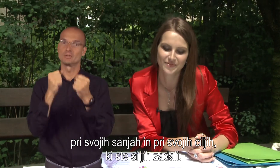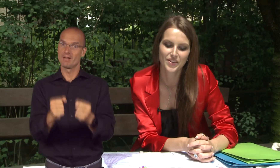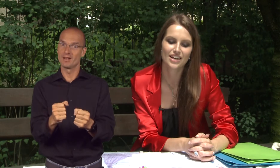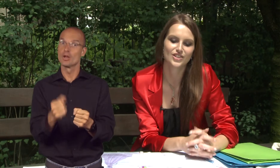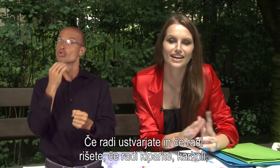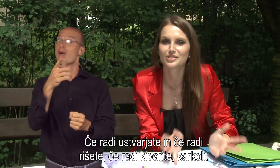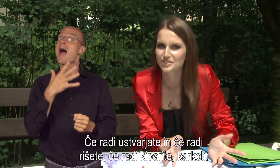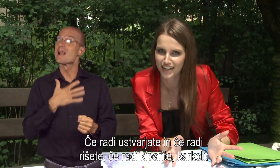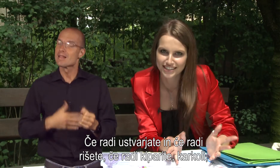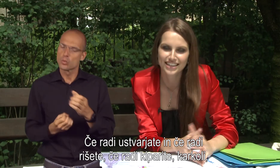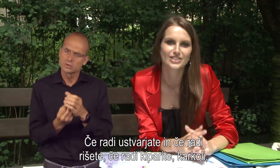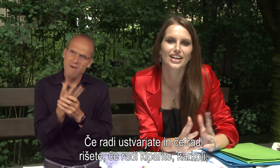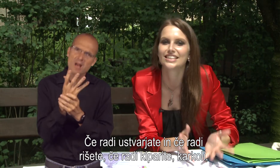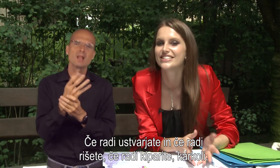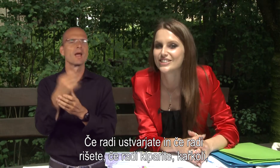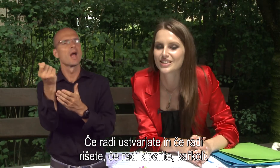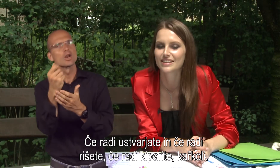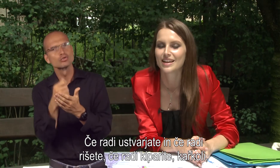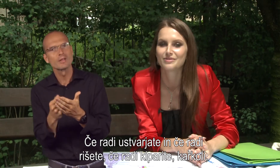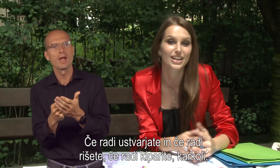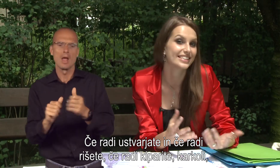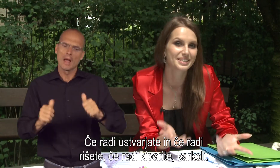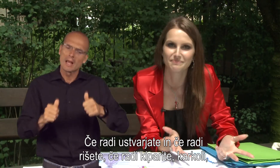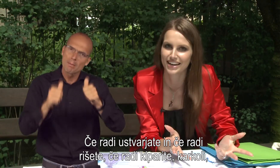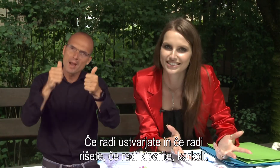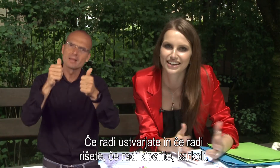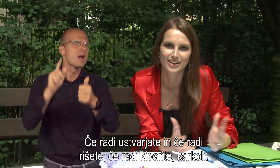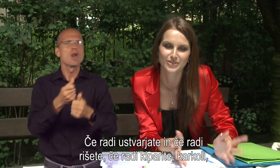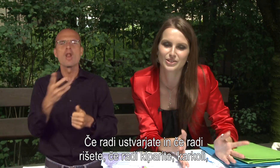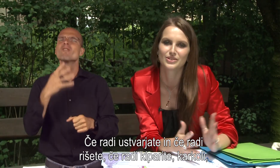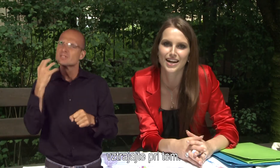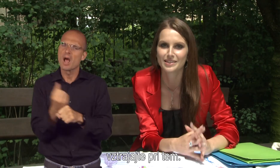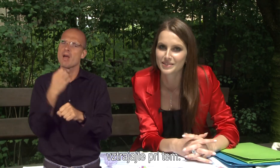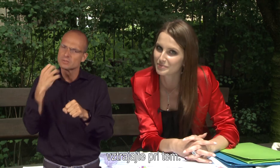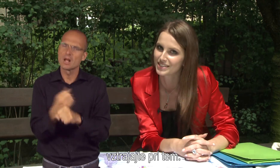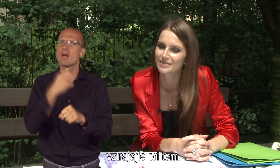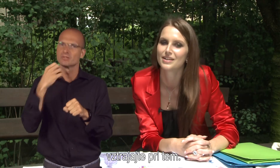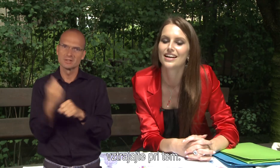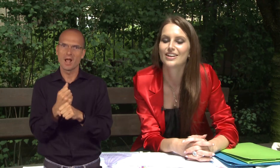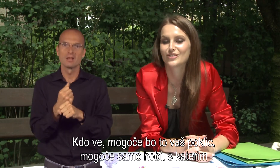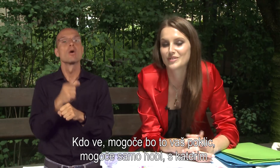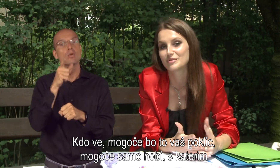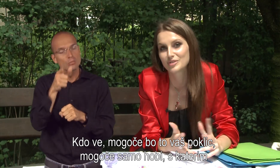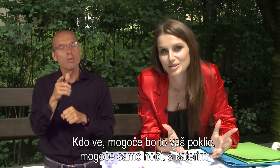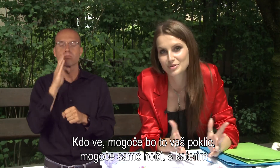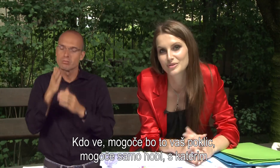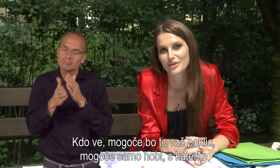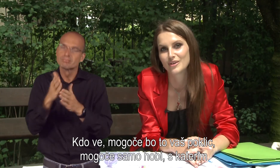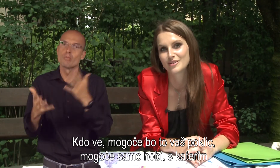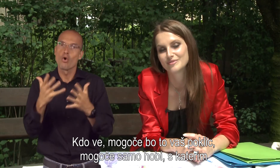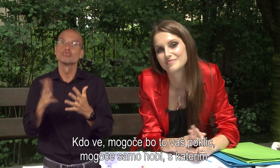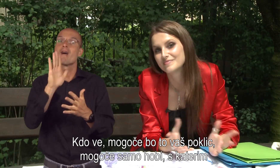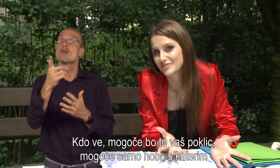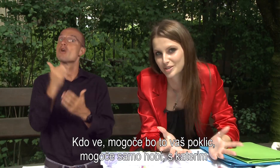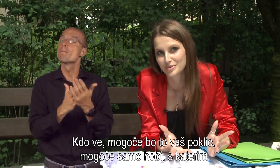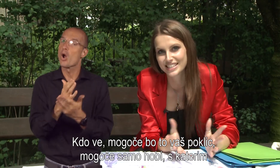zadali. Če radi ustvarjate, če radi rišate, če radi kiparjate, kar koli ustrajate pri tem, dobe, mogoče bo to